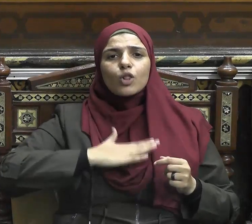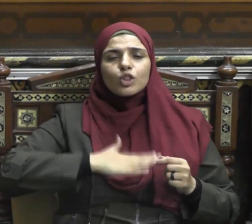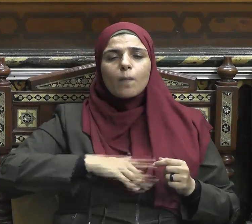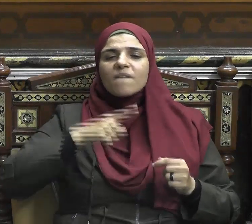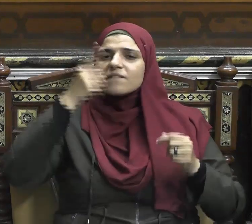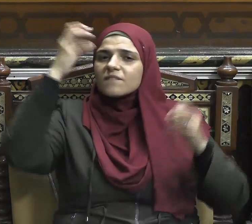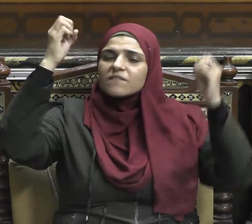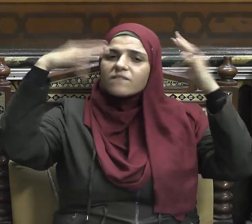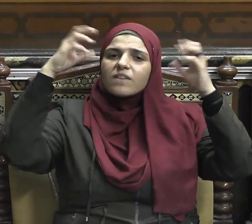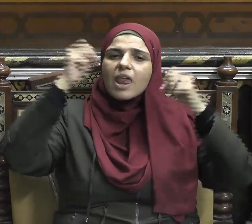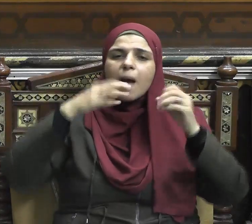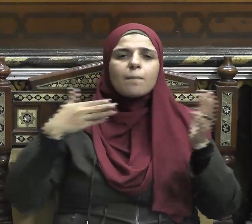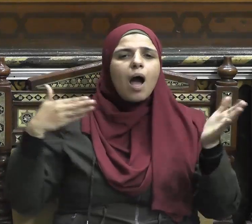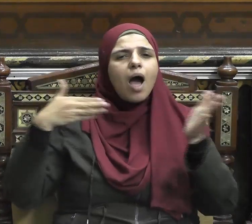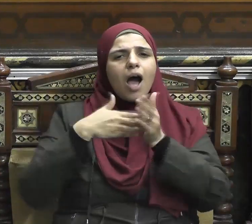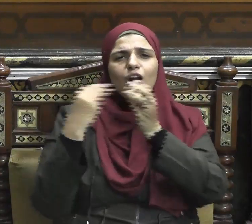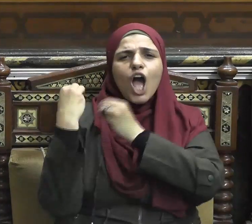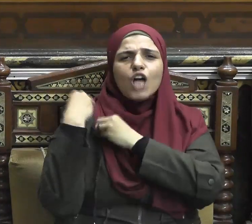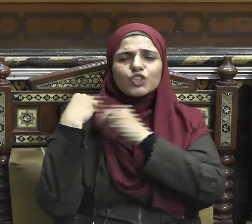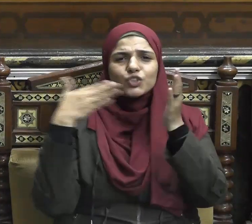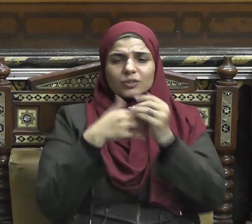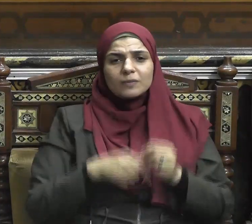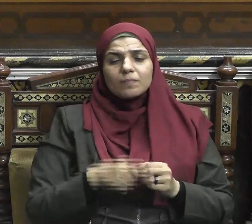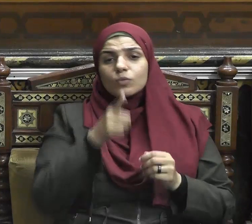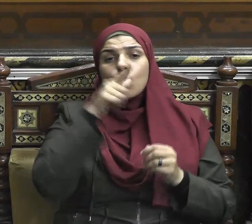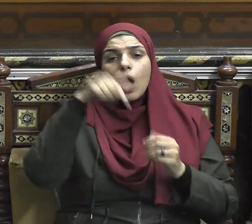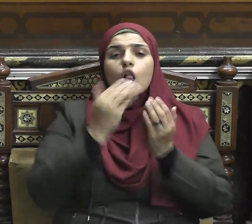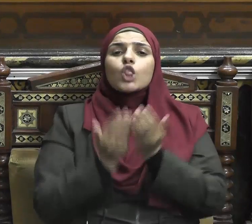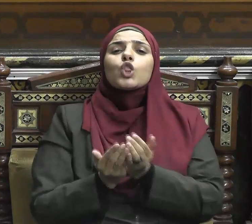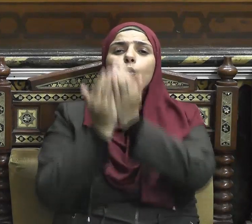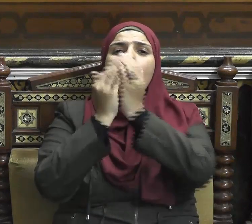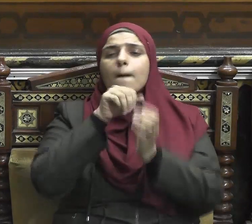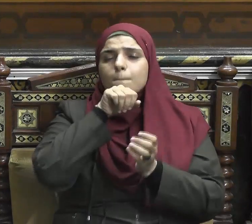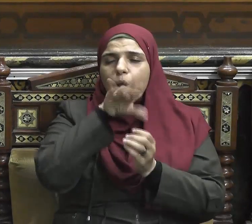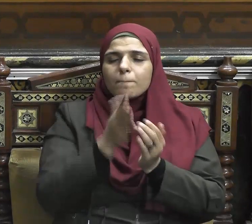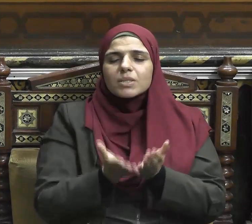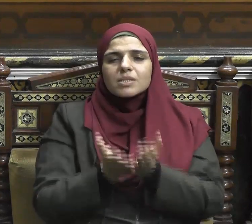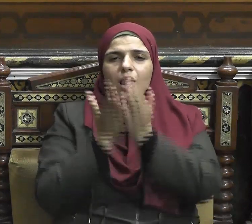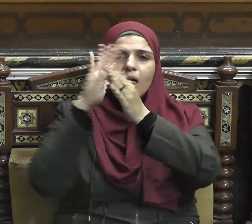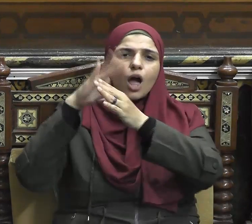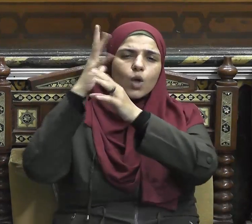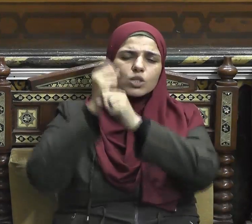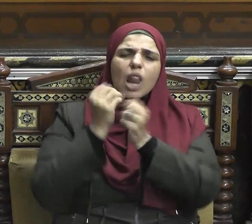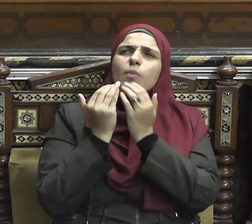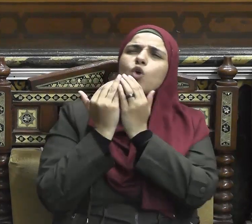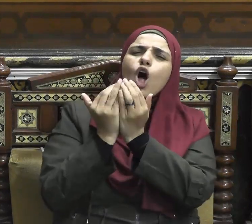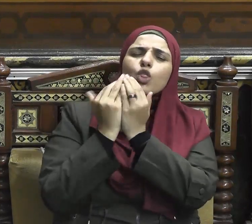وتحية أهل الجنة السلام حيث يقول الحق سبحانه